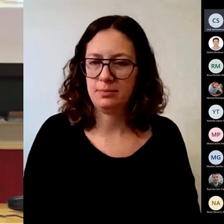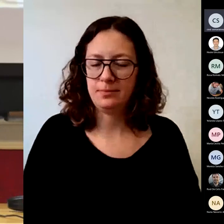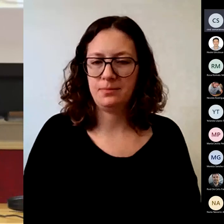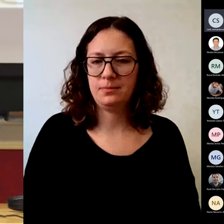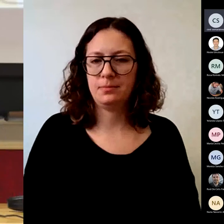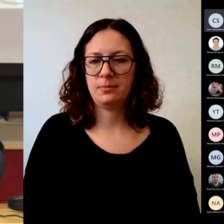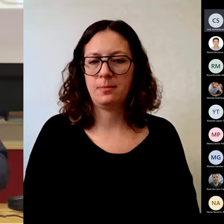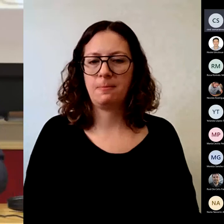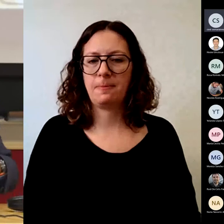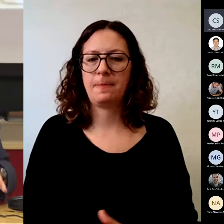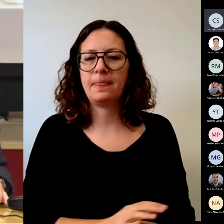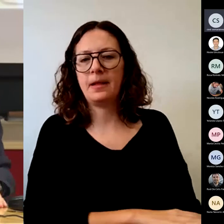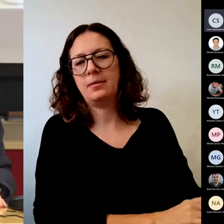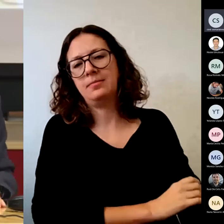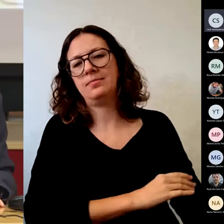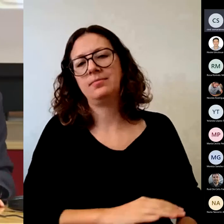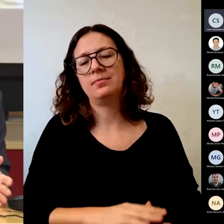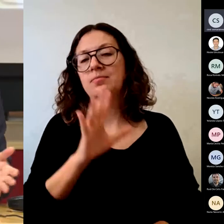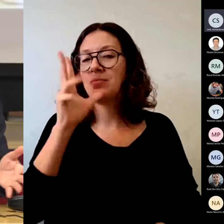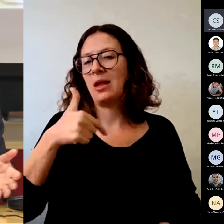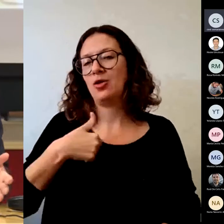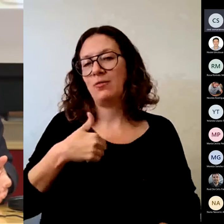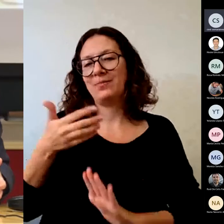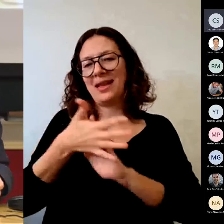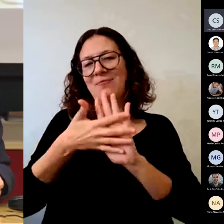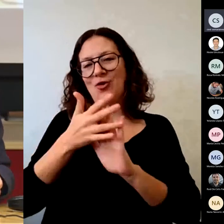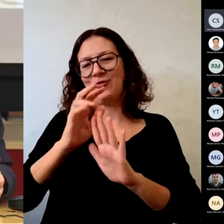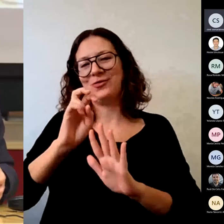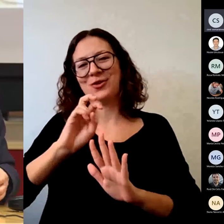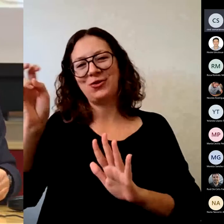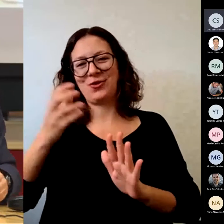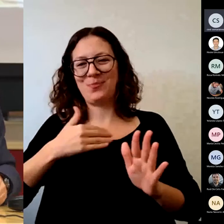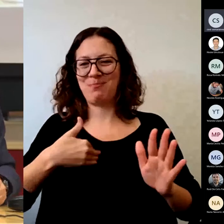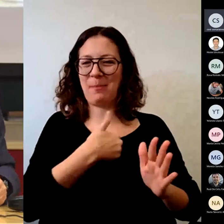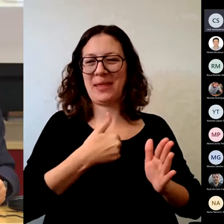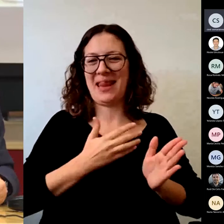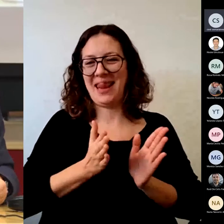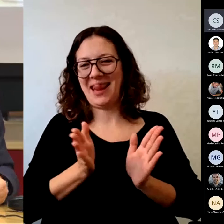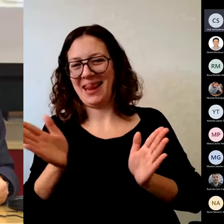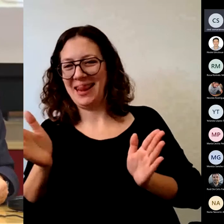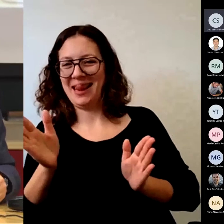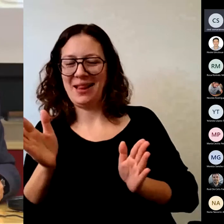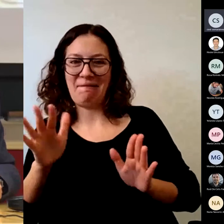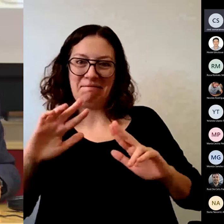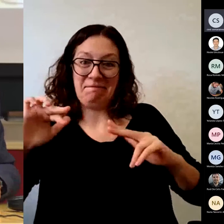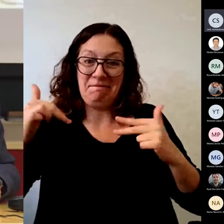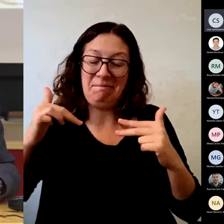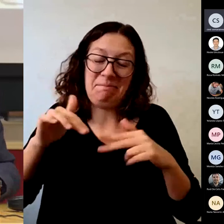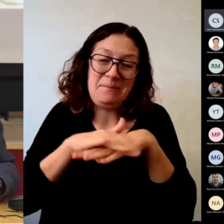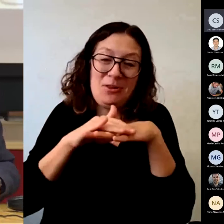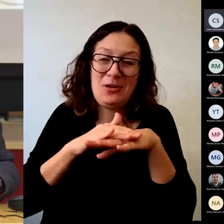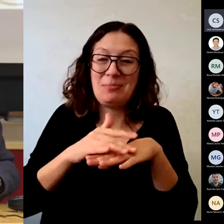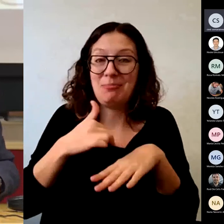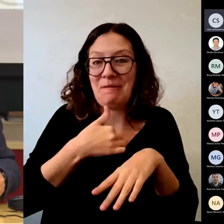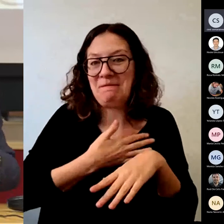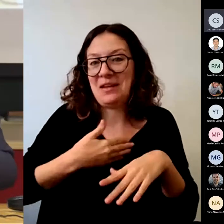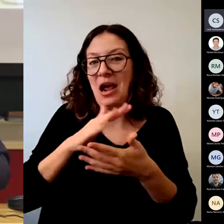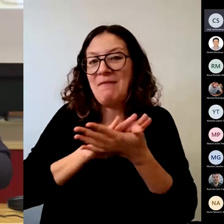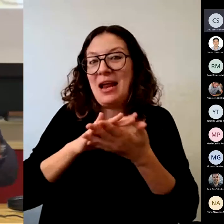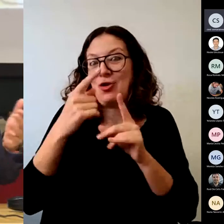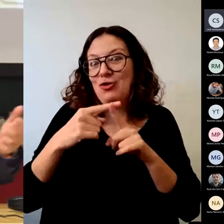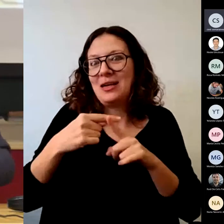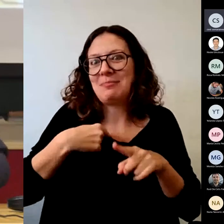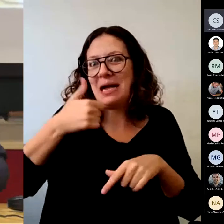Vuelvo a mi otra vis perdonarme pero por hablar de lo que sé y no de lo que no sé que en